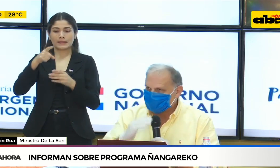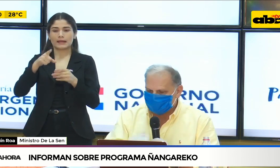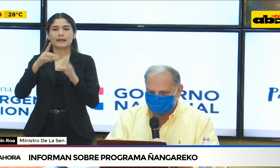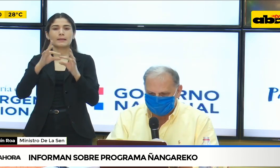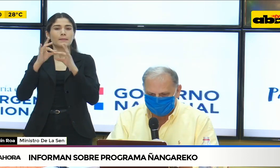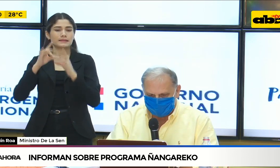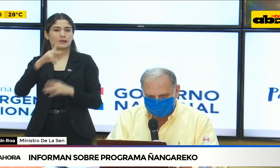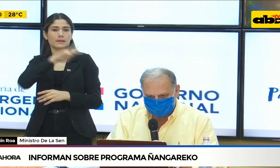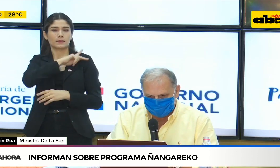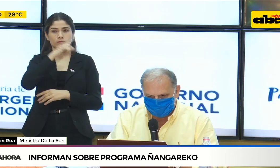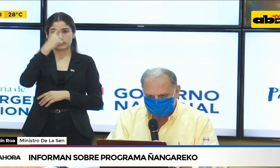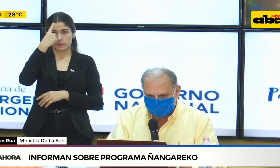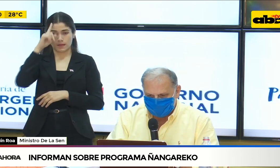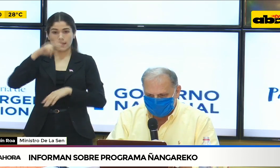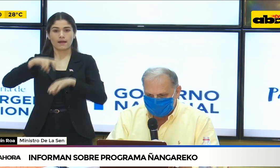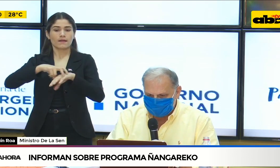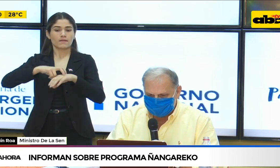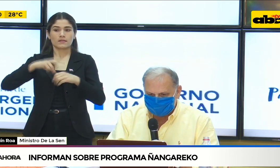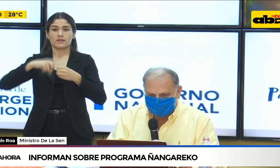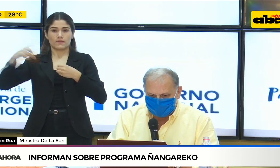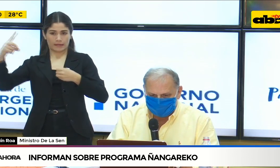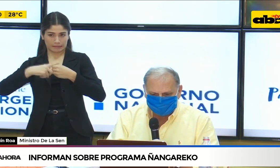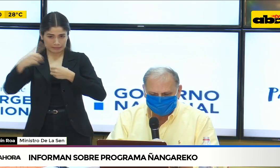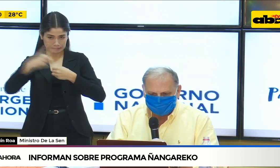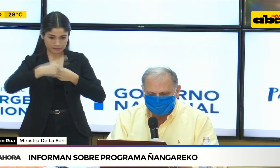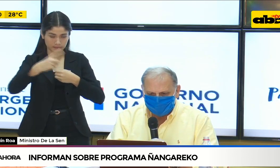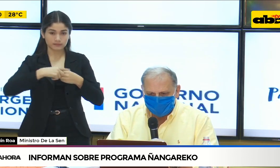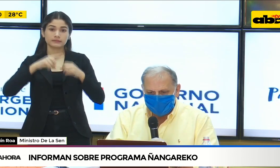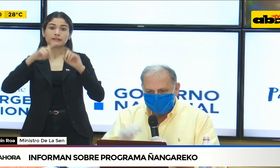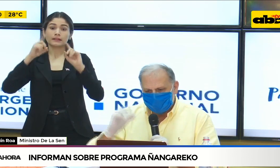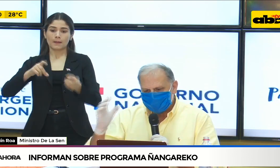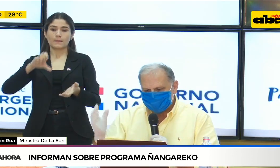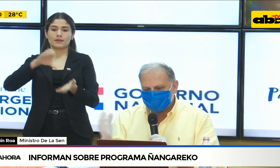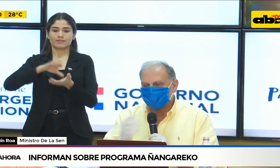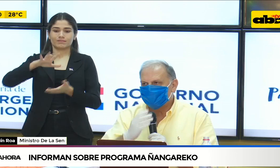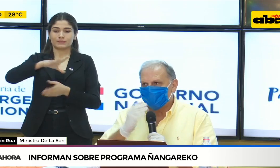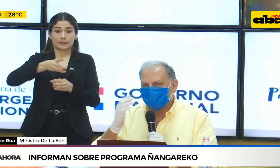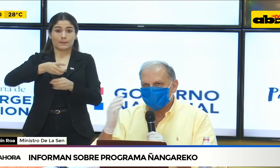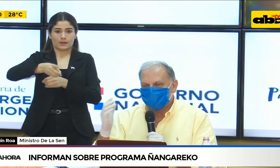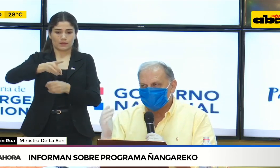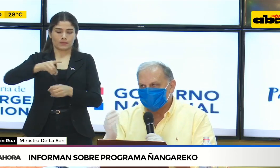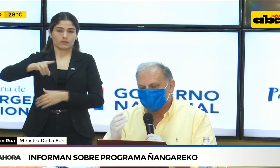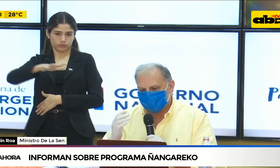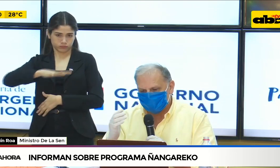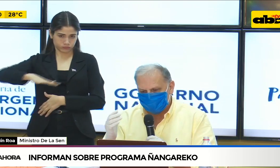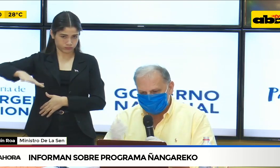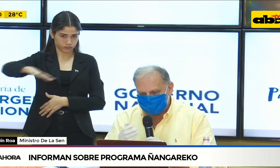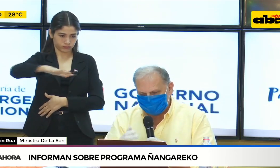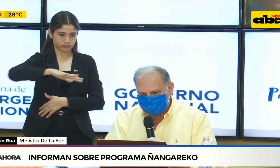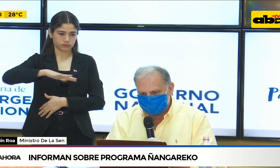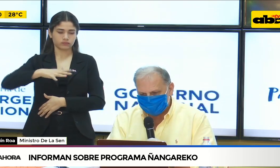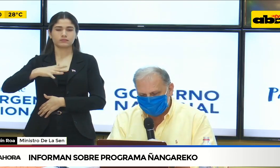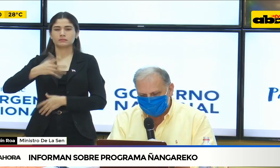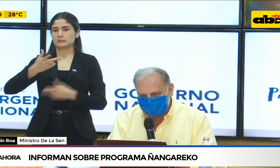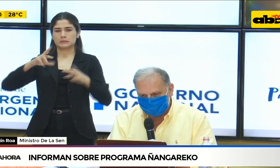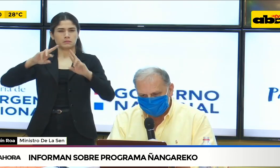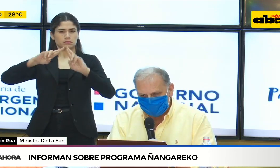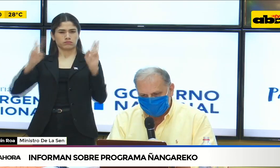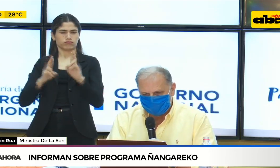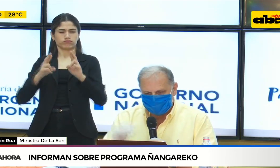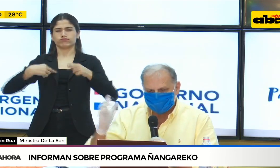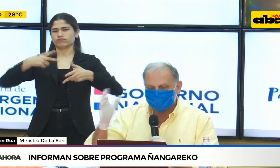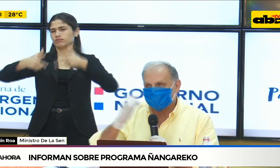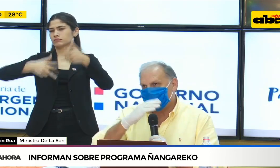Esto corre también para Asunción y Central. Aquí haciendo un poco una síntesis rápida